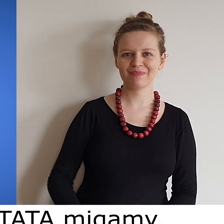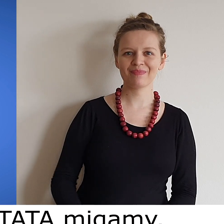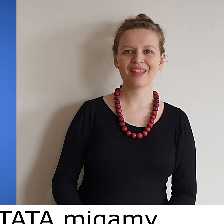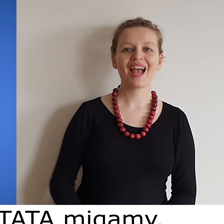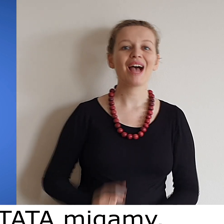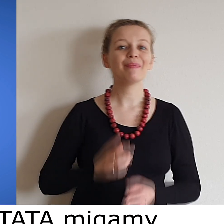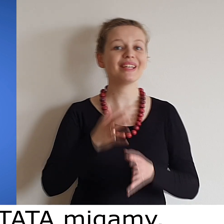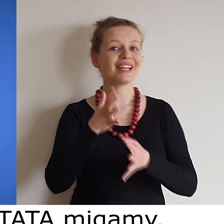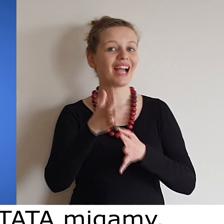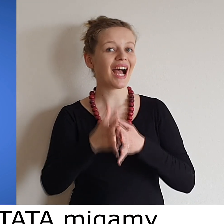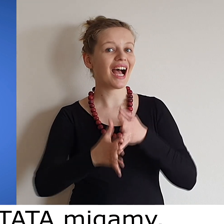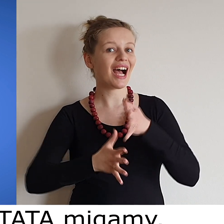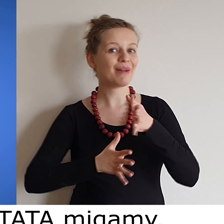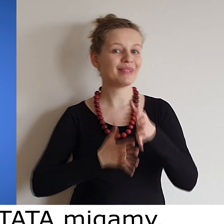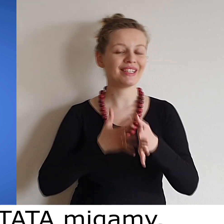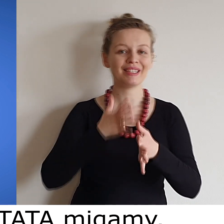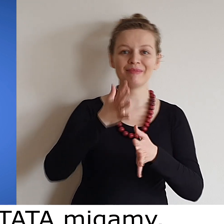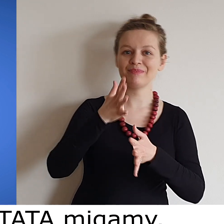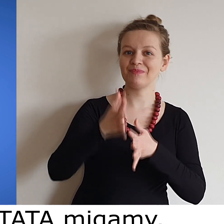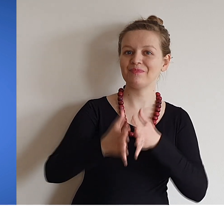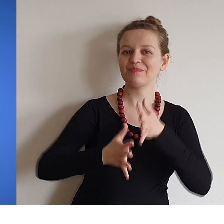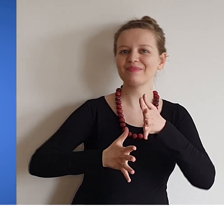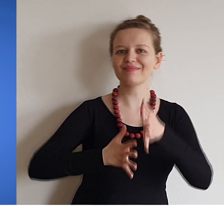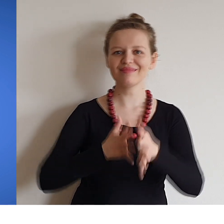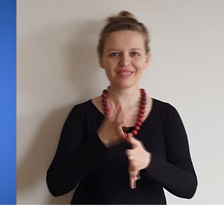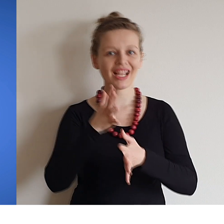migamy